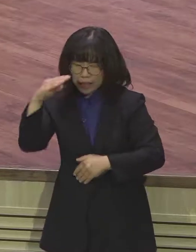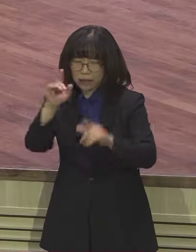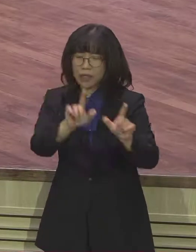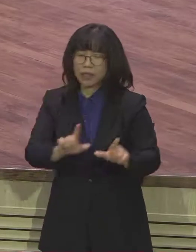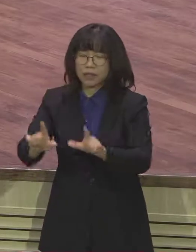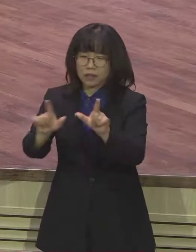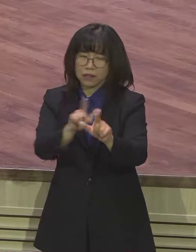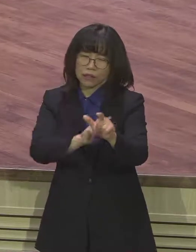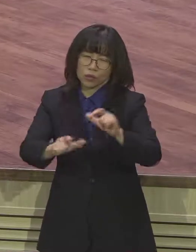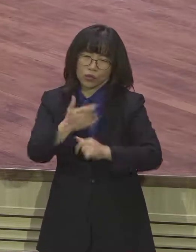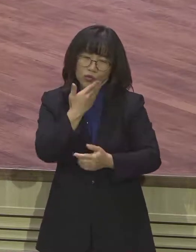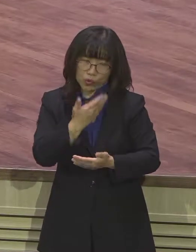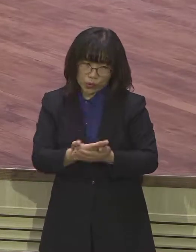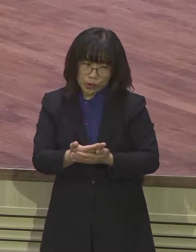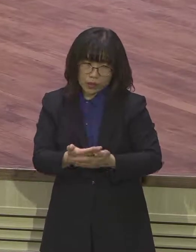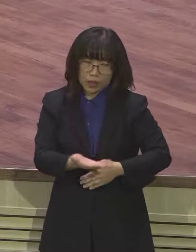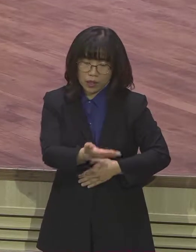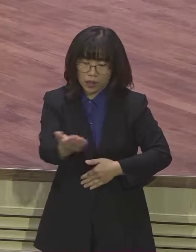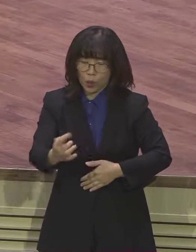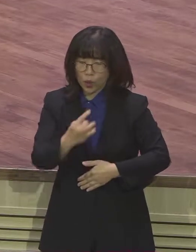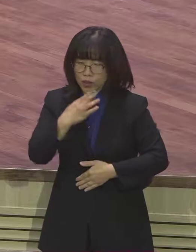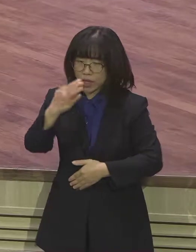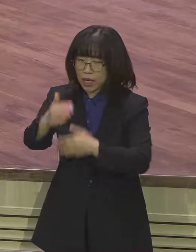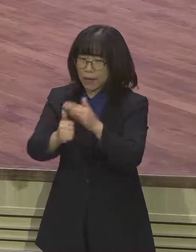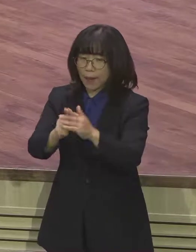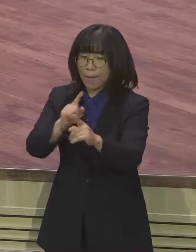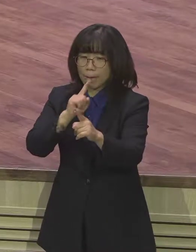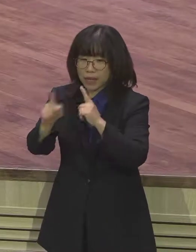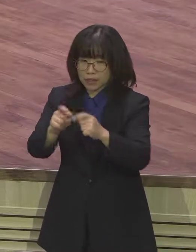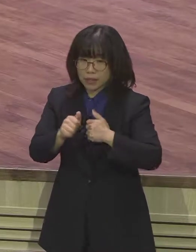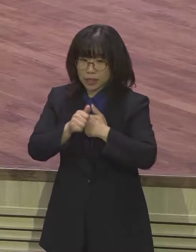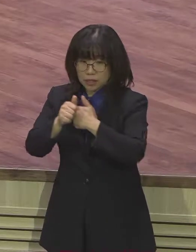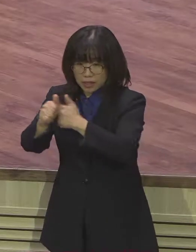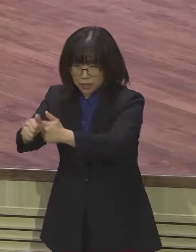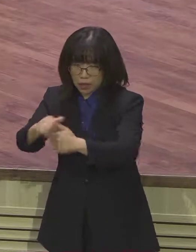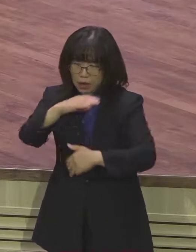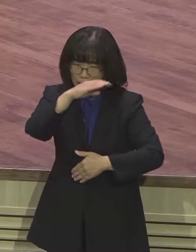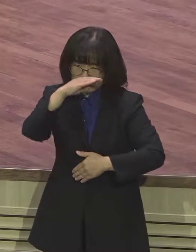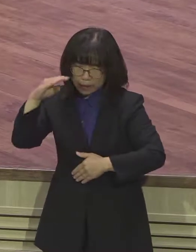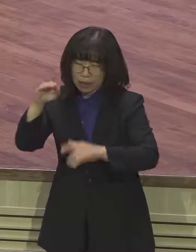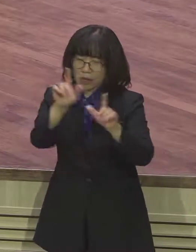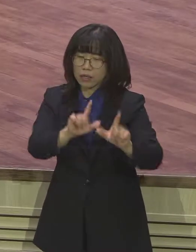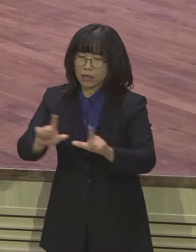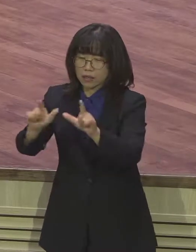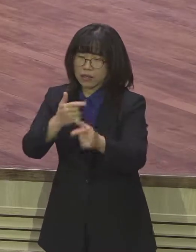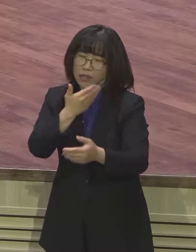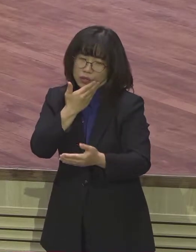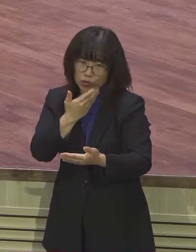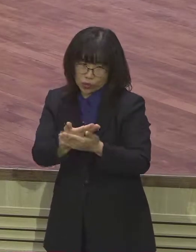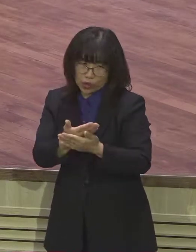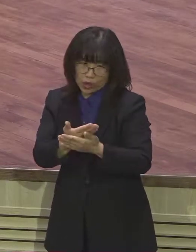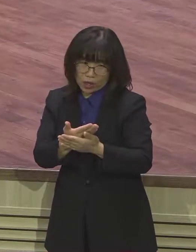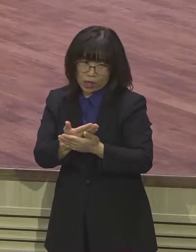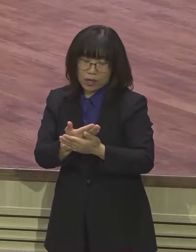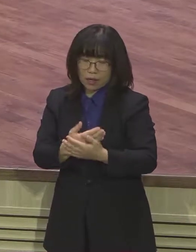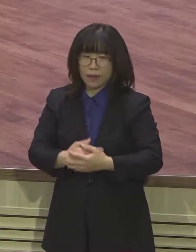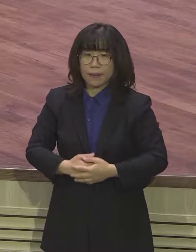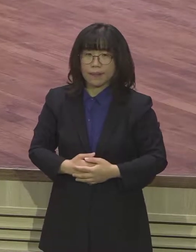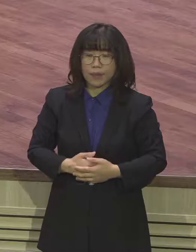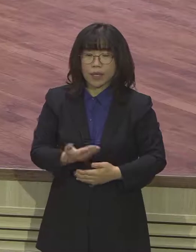하나님의 말씀인 줄 믿습니다 하나님의 말씀 우리에게 오늘도 언약으로 주시는 이 언약의 말씀을 따라가는 자만이